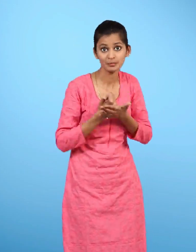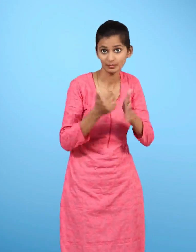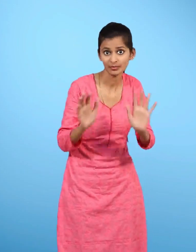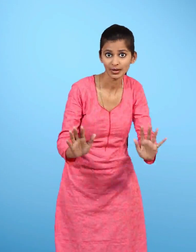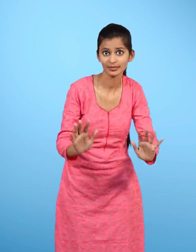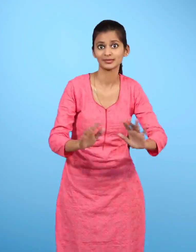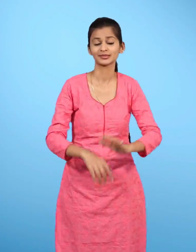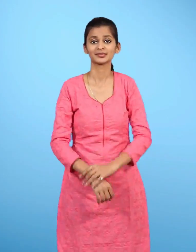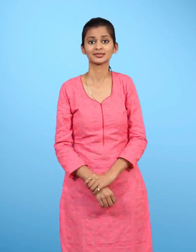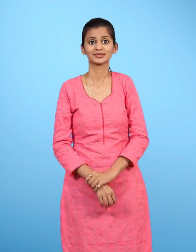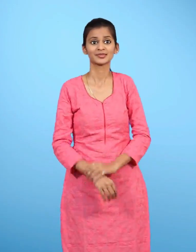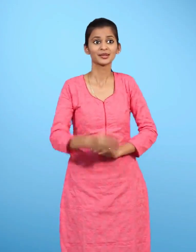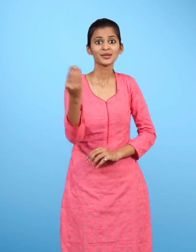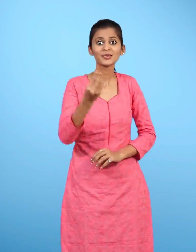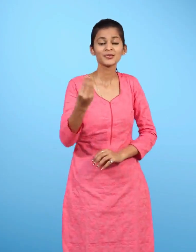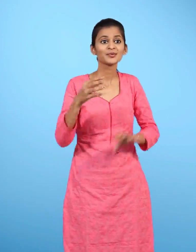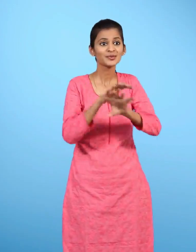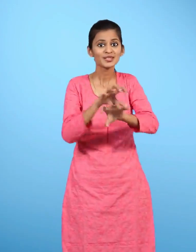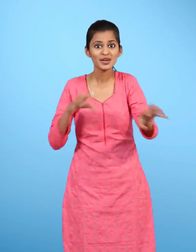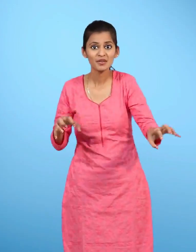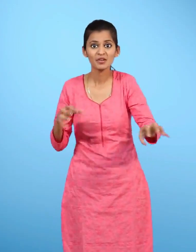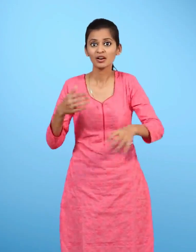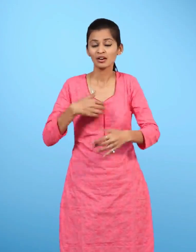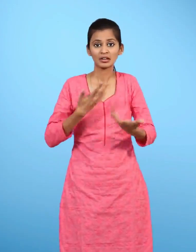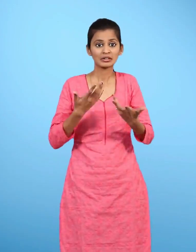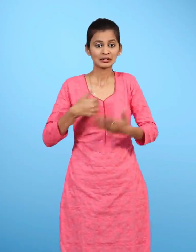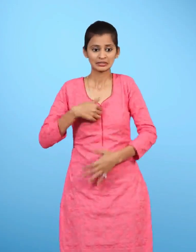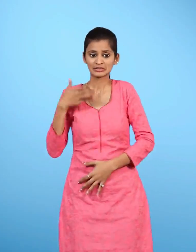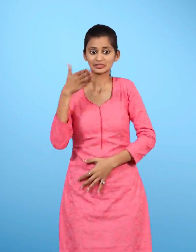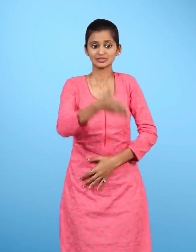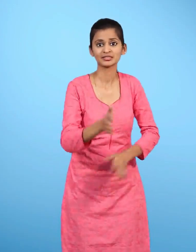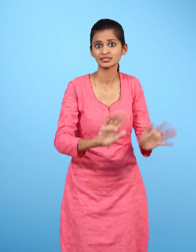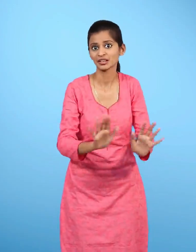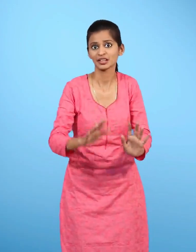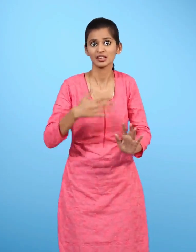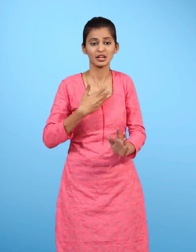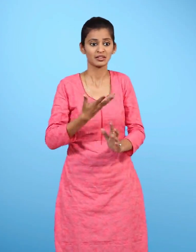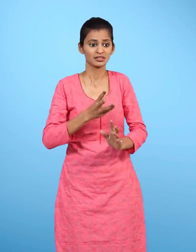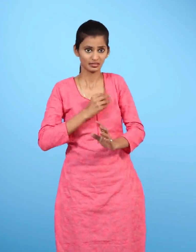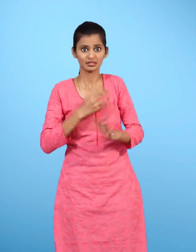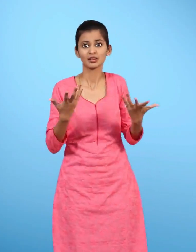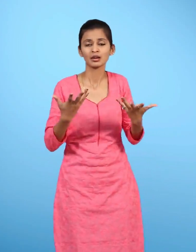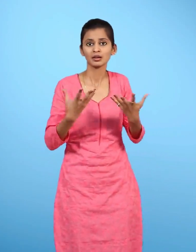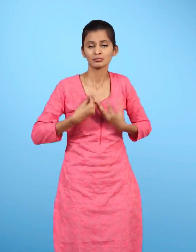हमारी मदद करते हैं कुछ जानवरों के पास हम नहीं जाते डर लगता है कहीं काट ना ले